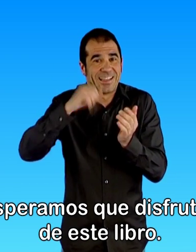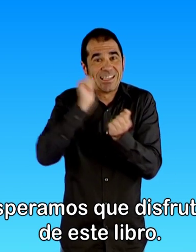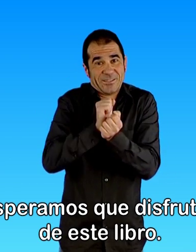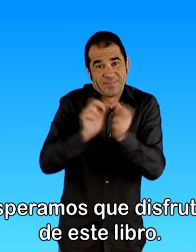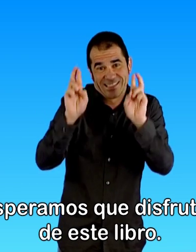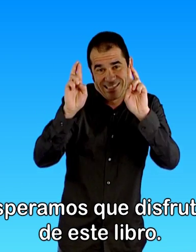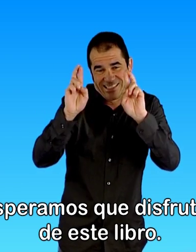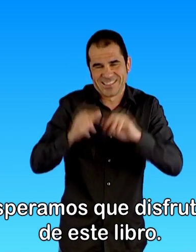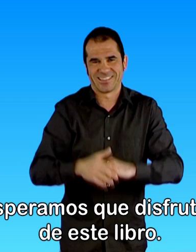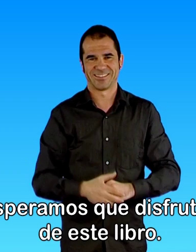¿Qué es lo que en temo?